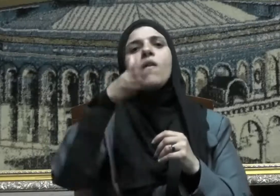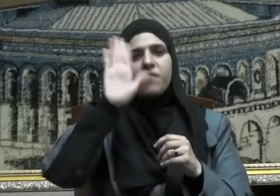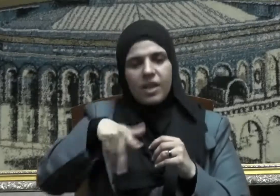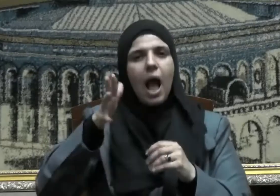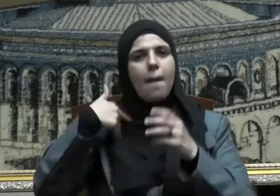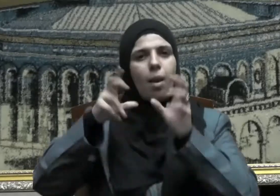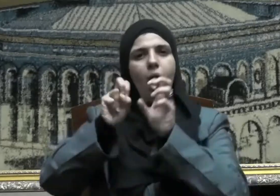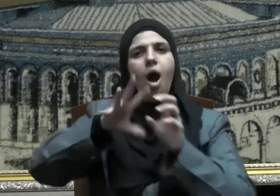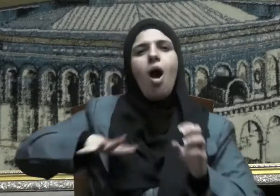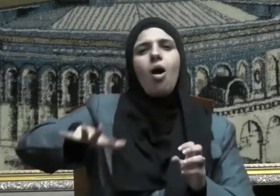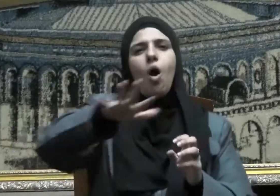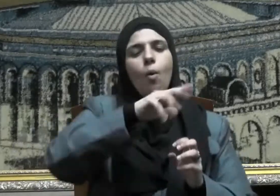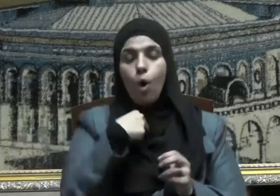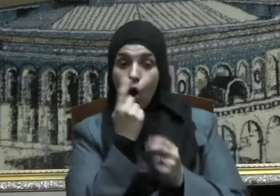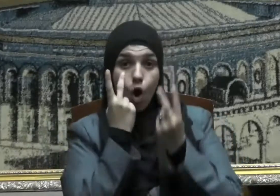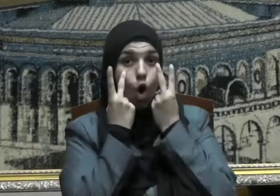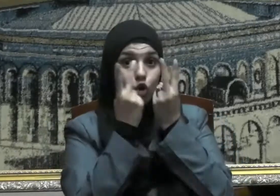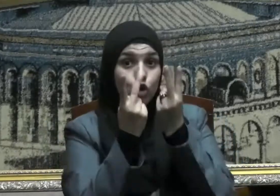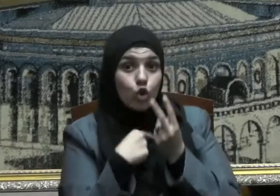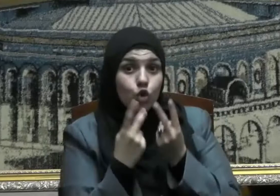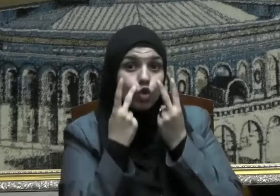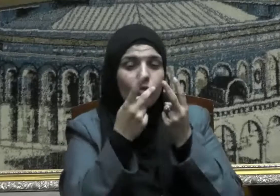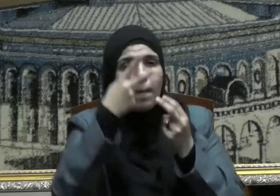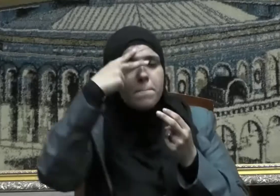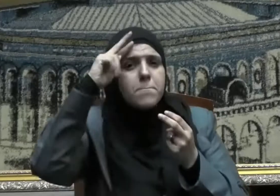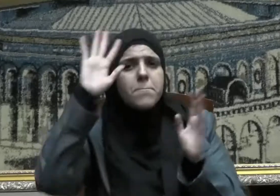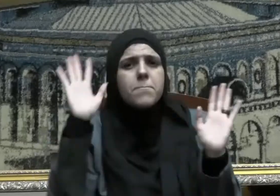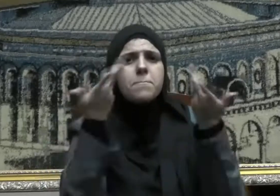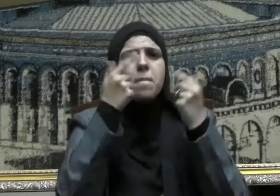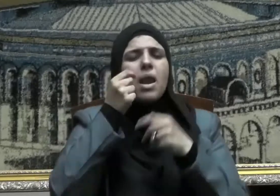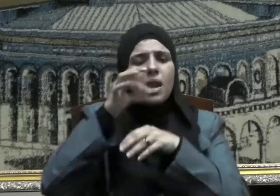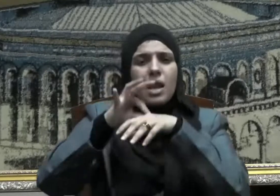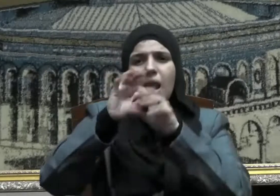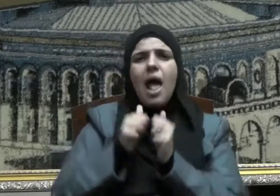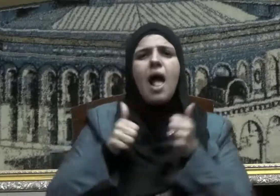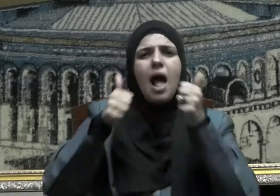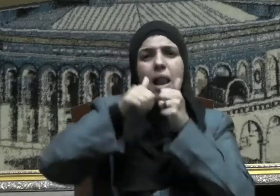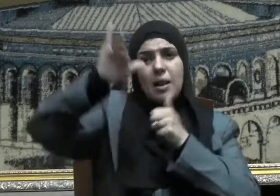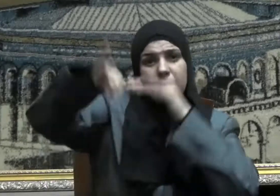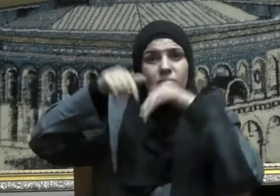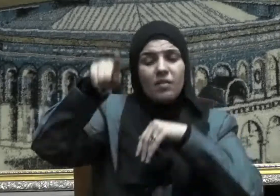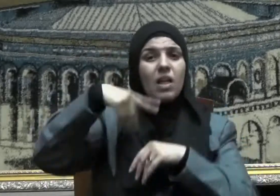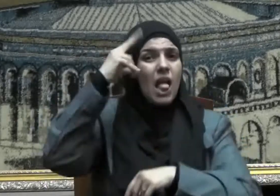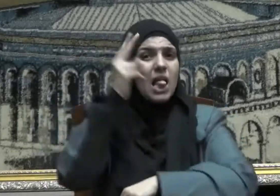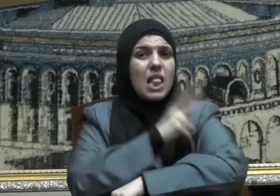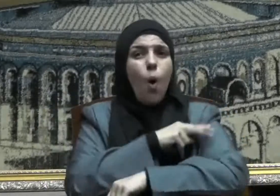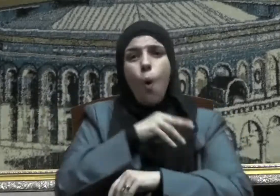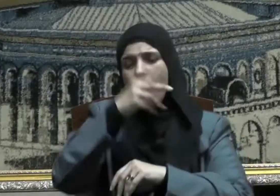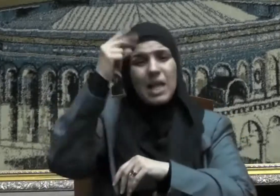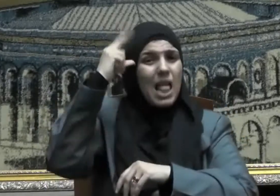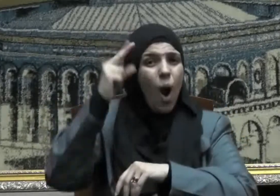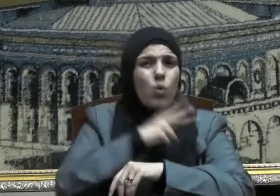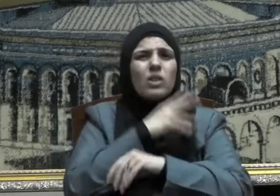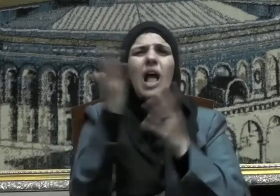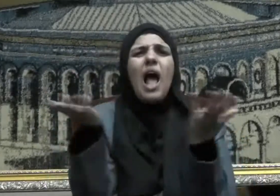البصرة قائلا وانظر من قب لك من أهل الذمة قد كبرت سنه